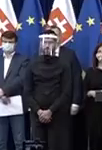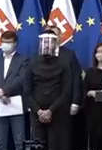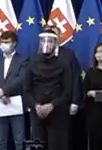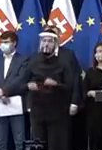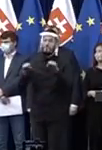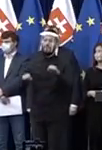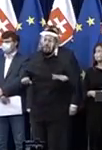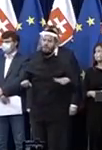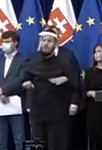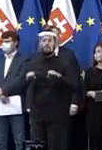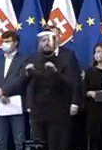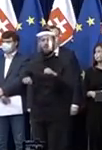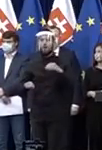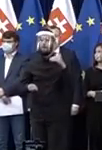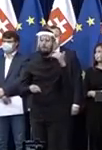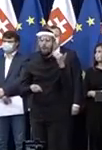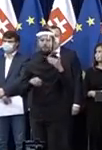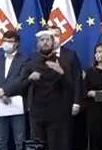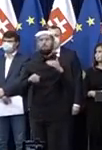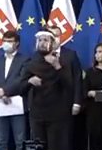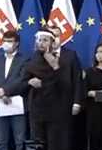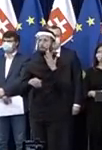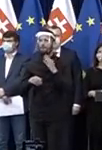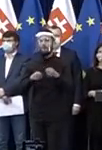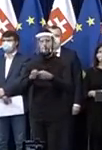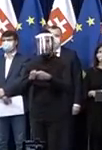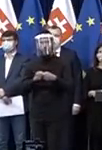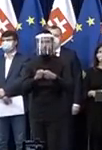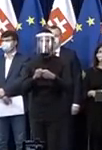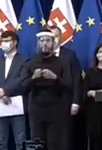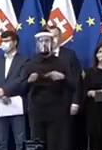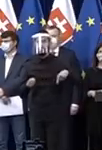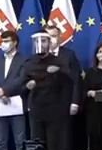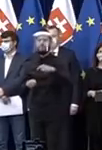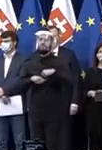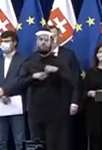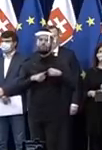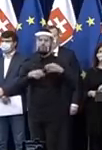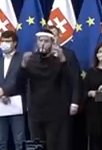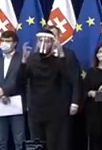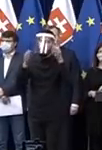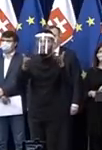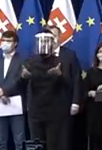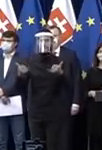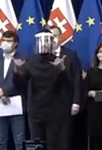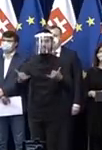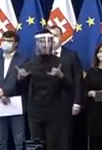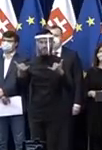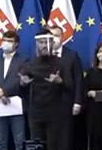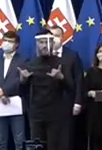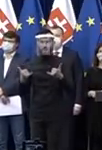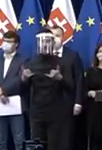Vážené dámy, vážení páni, milí kolegovia, dovolte mi, aby som vás všetkých srdečne privítala na dnešnom